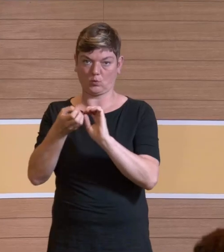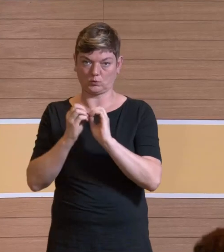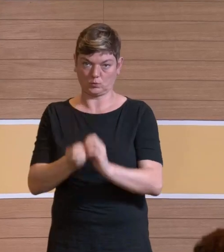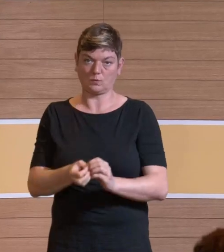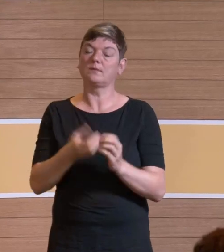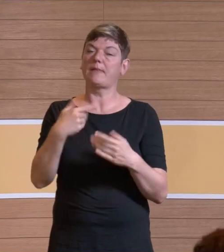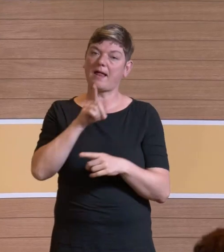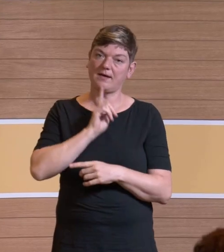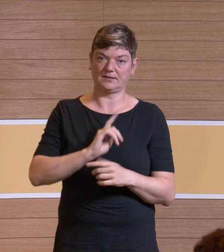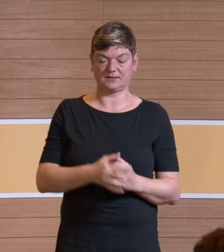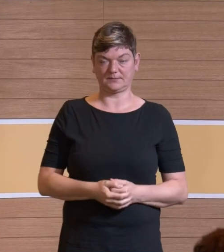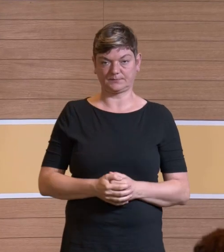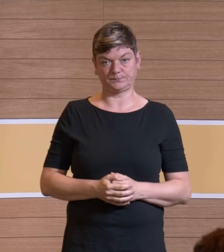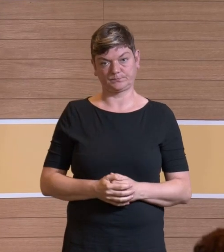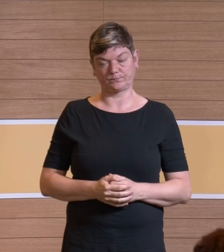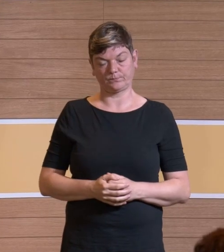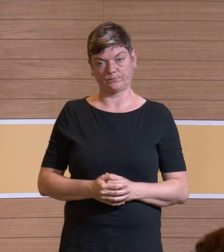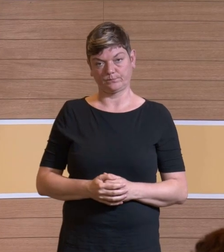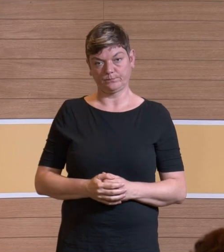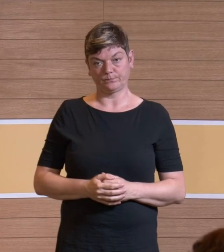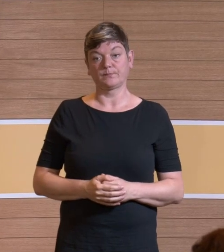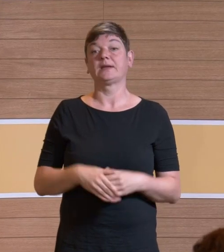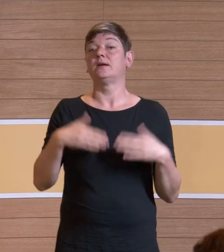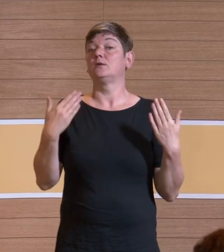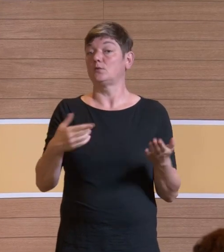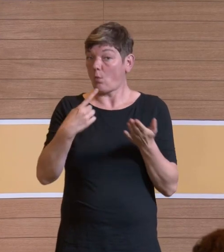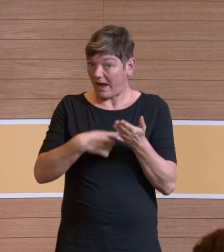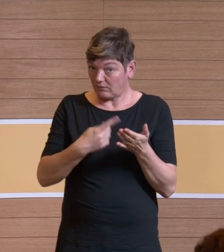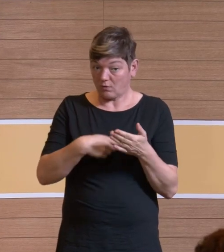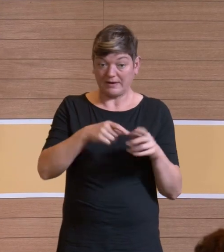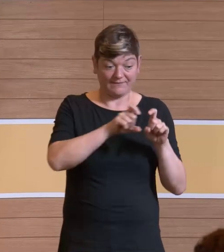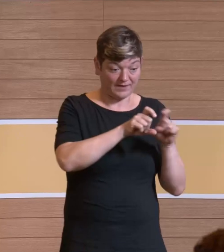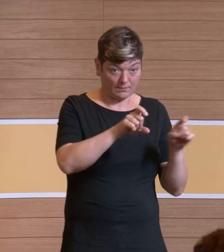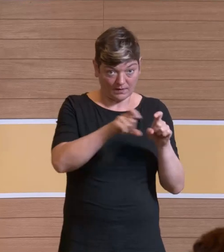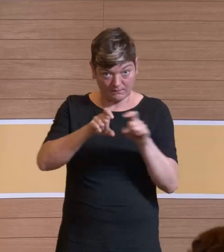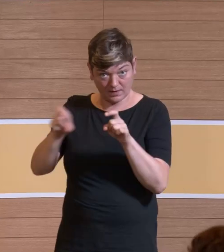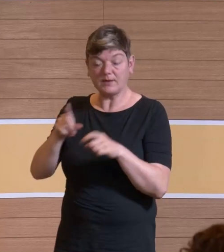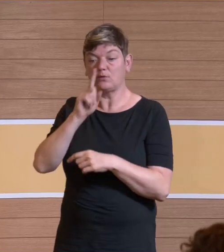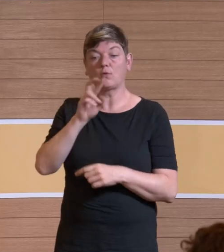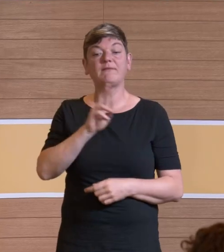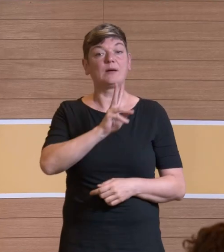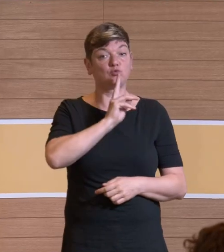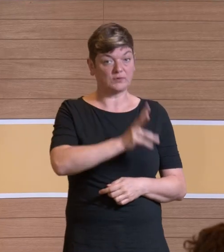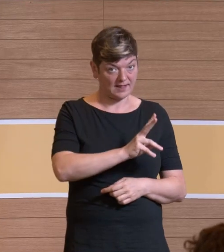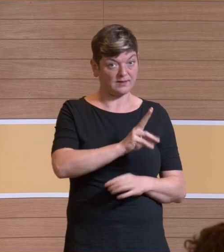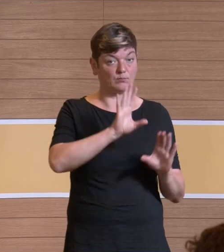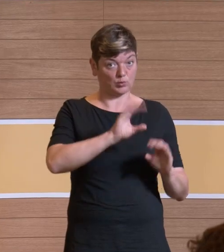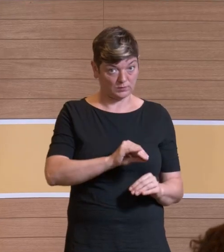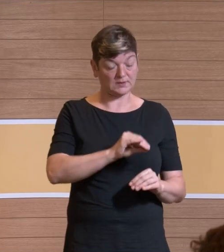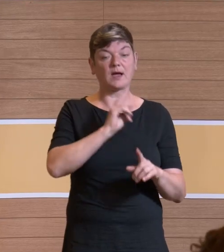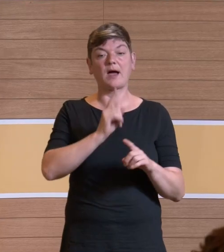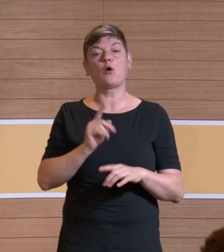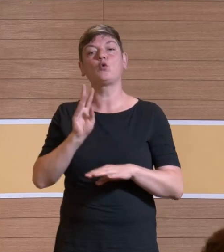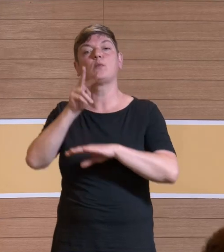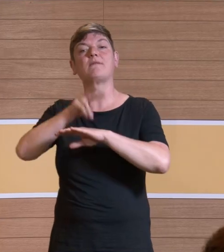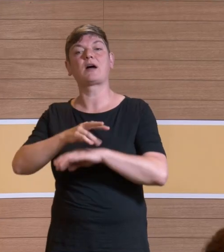erheblich minimiert wird. Gefordert, das einzufordern sind aus meiner Sicht nicht nur die Besteller, die Anwender, sondern auch die